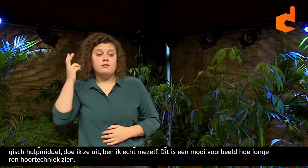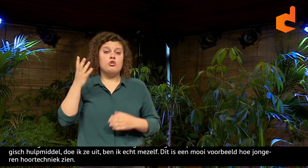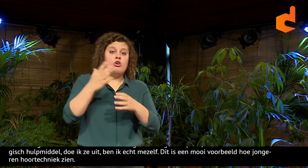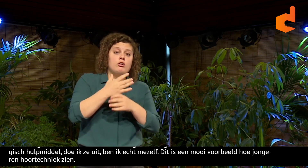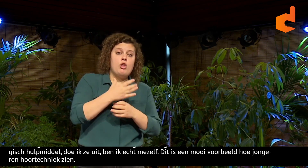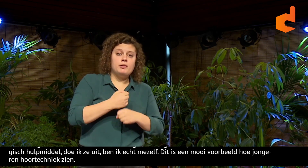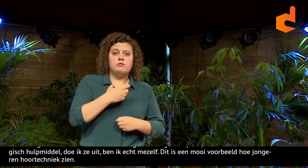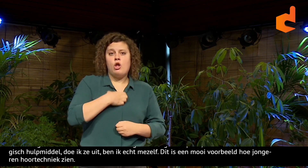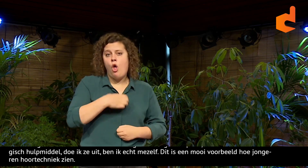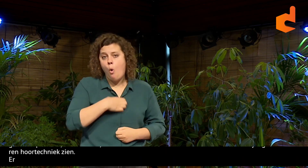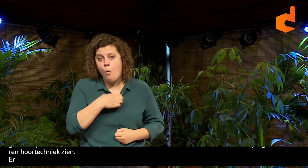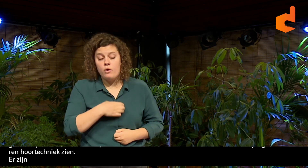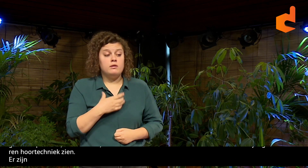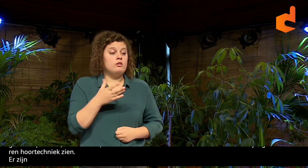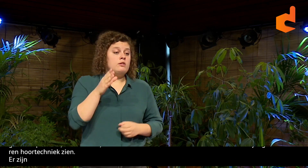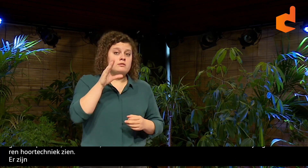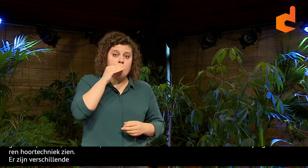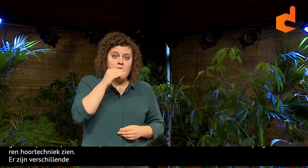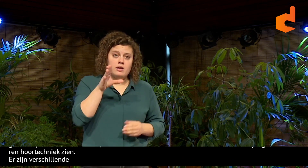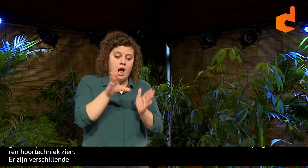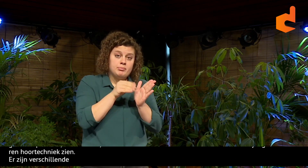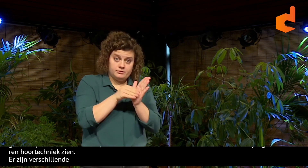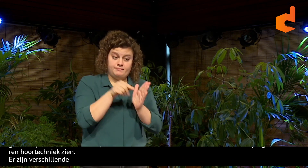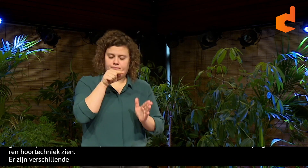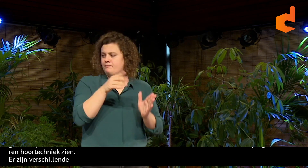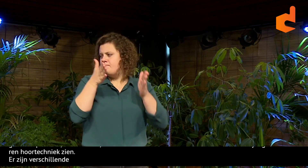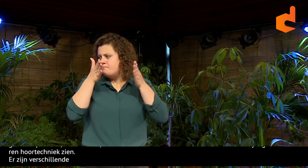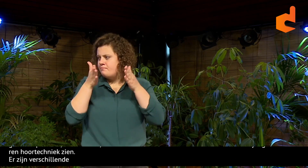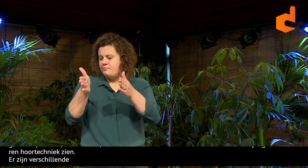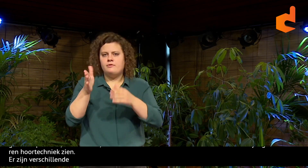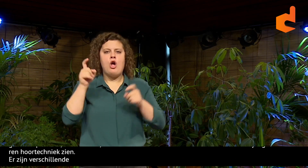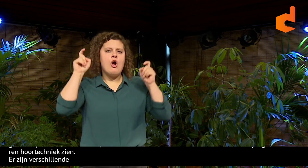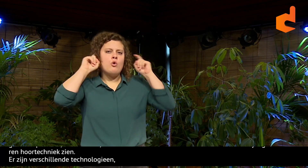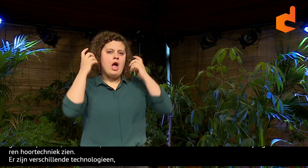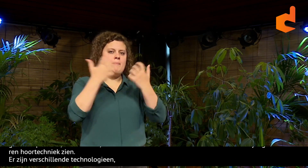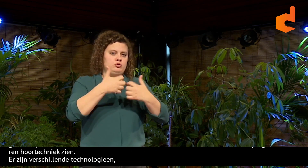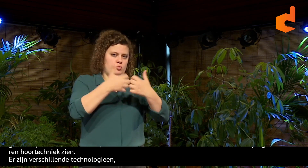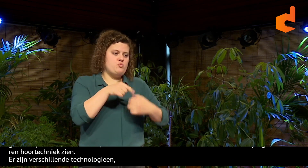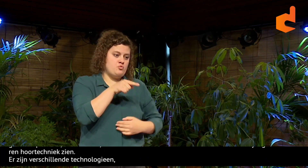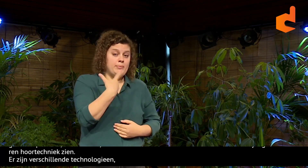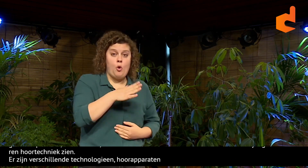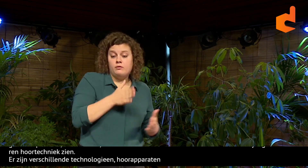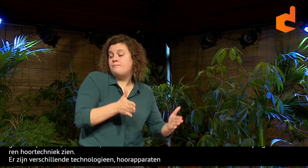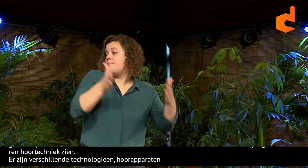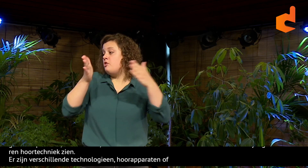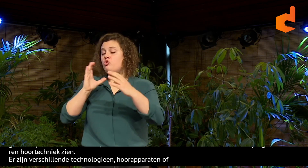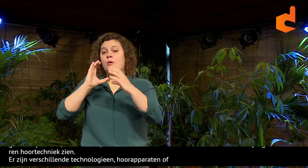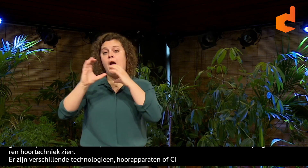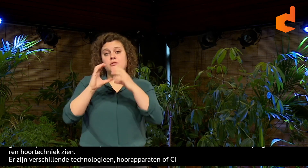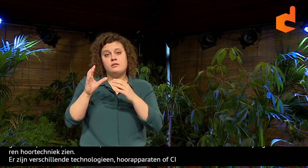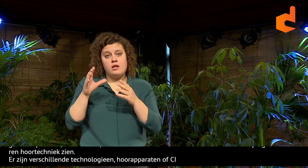Er zijn verschillende technologieën die gebruikt worden. Sommige mensen dragen hoorapparaten. Anderen dragen CI. Ze maken gebruik van